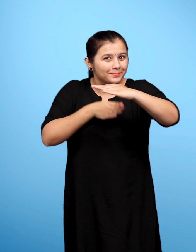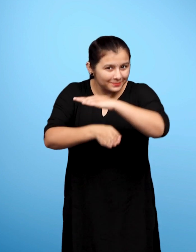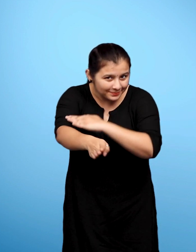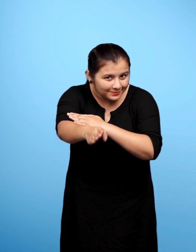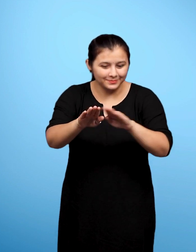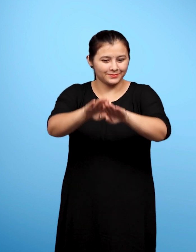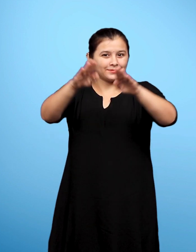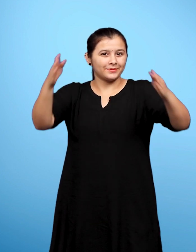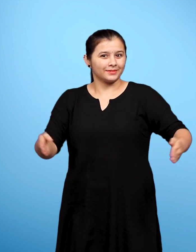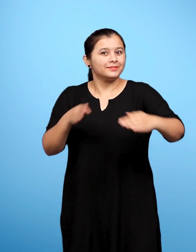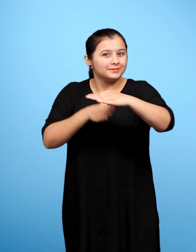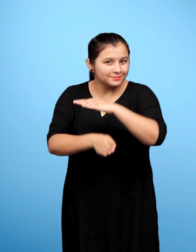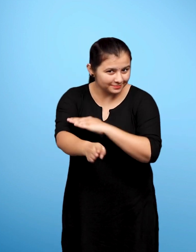या अंदर जाना